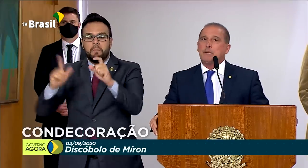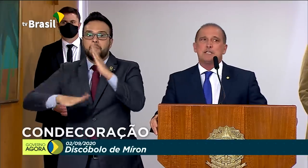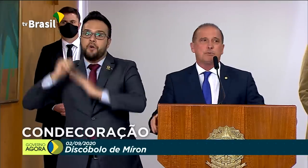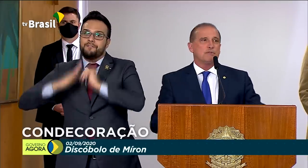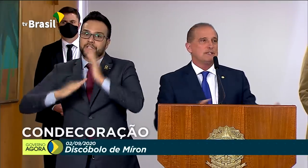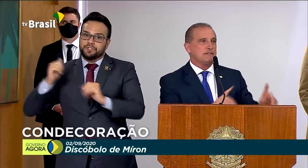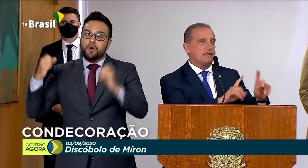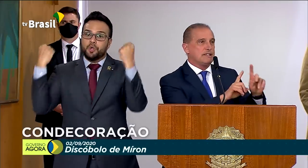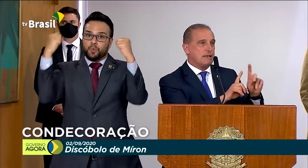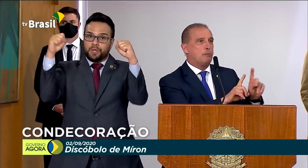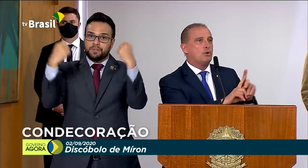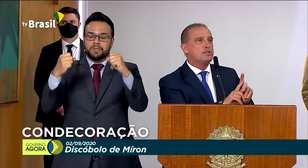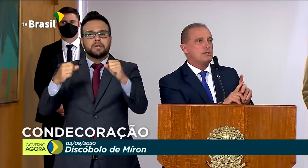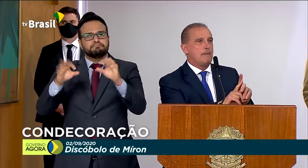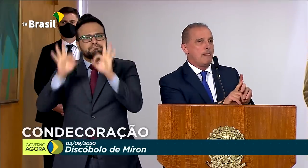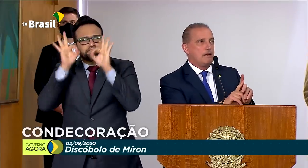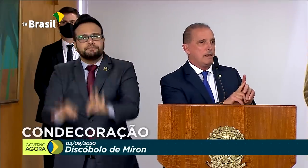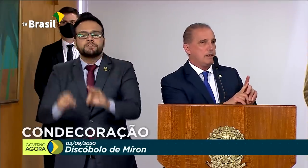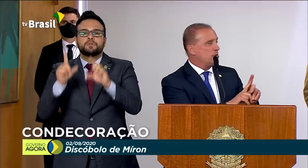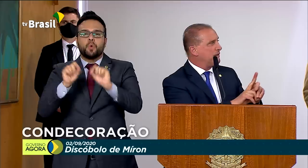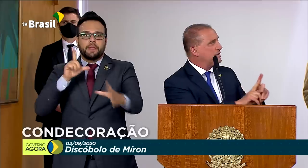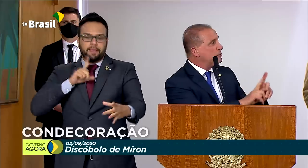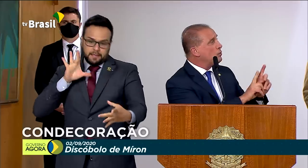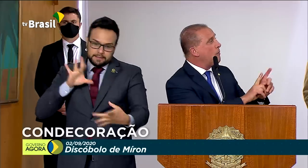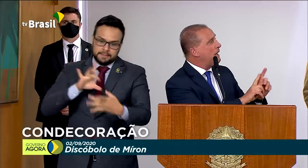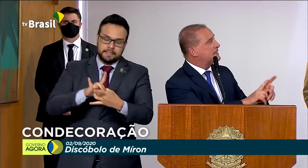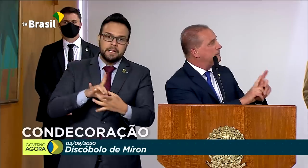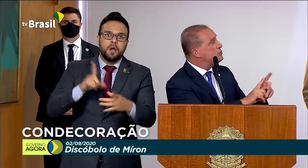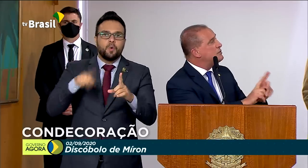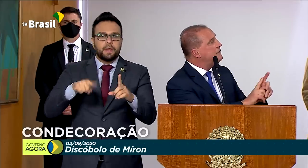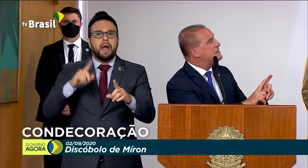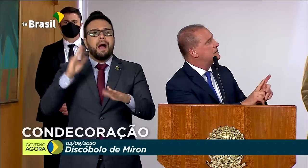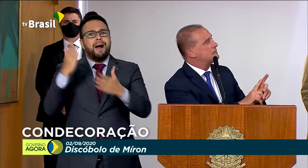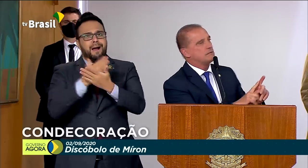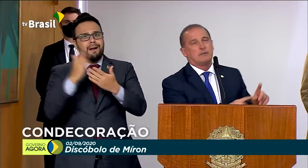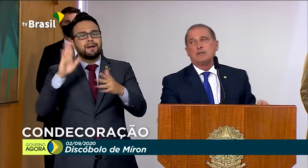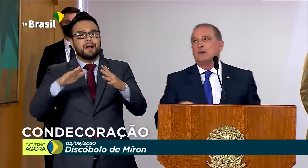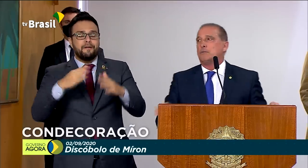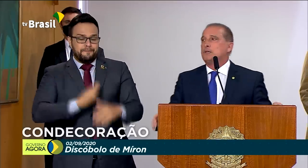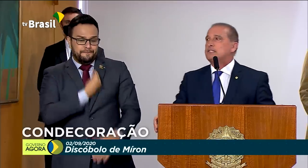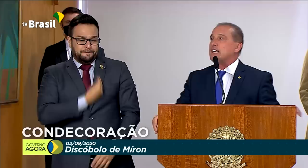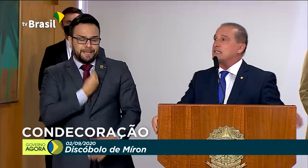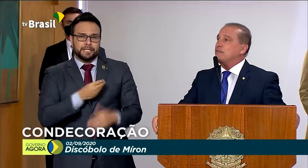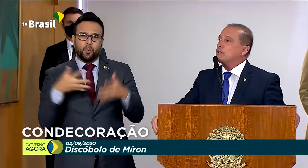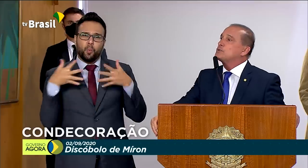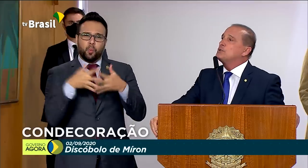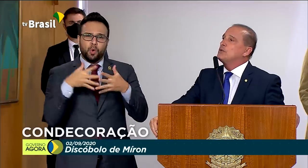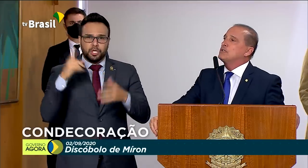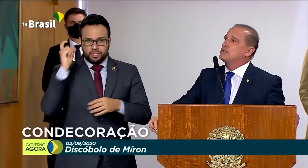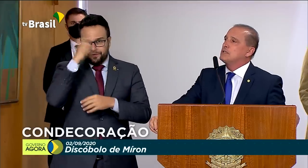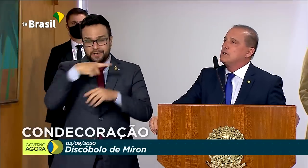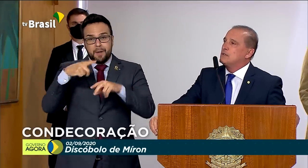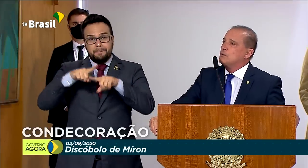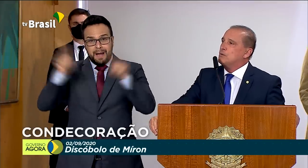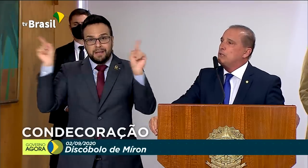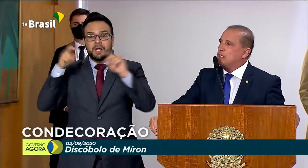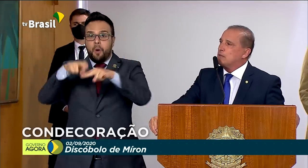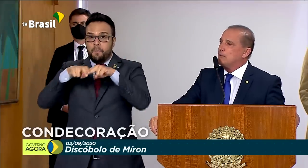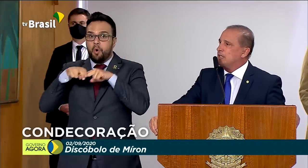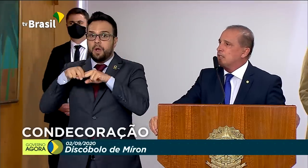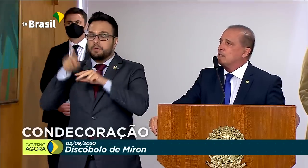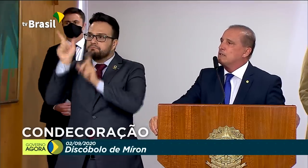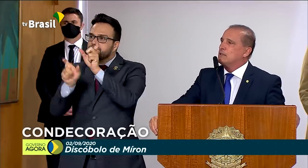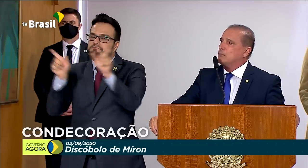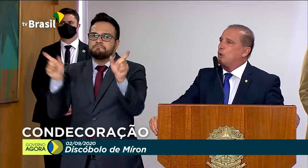exatamente porque vocês fazem essa ponte entre uma vida muito complexa, muito difícil, mas que, através dos senhores, o